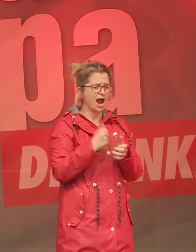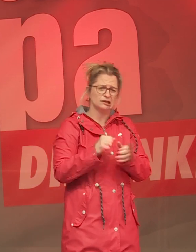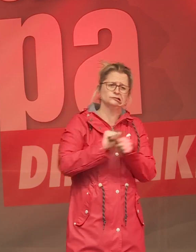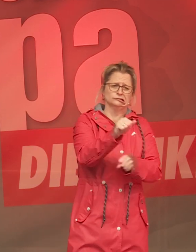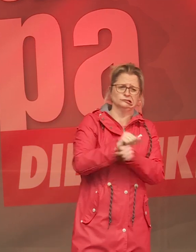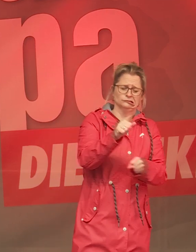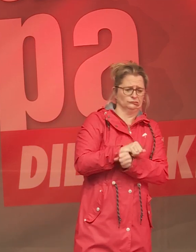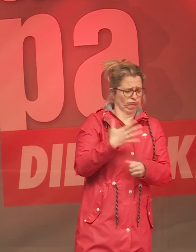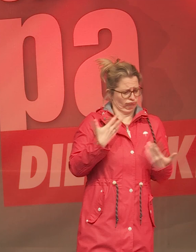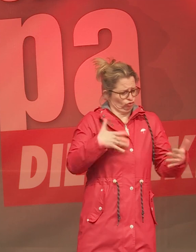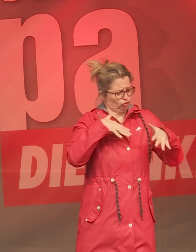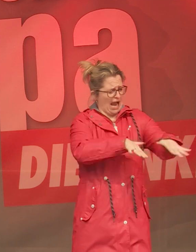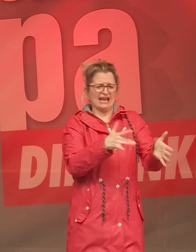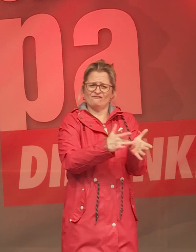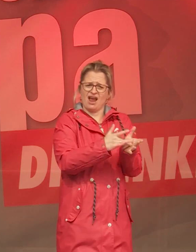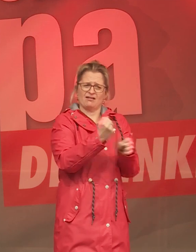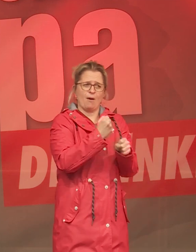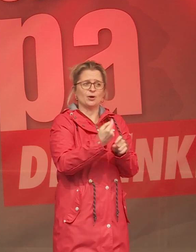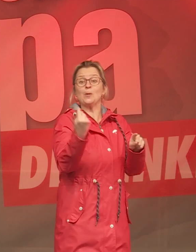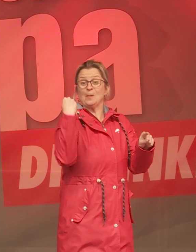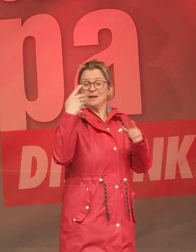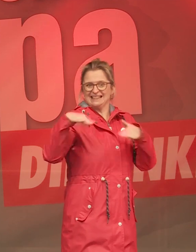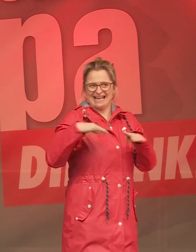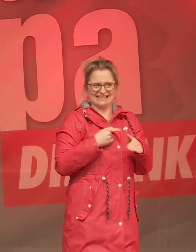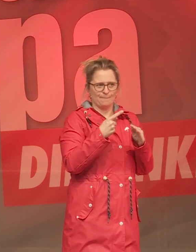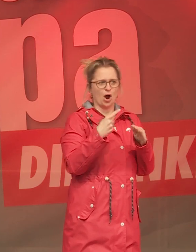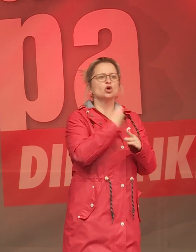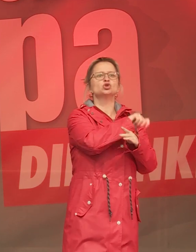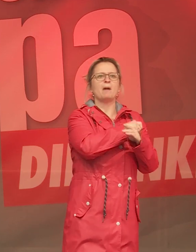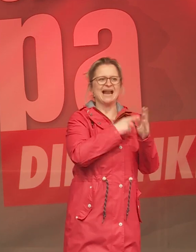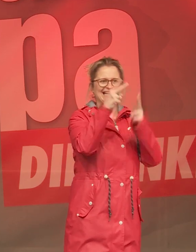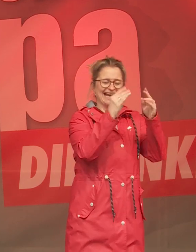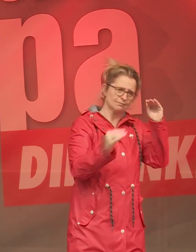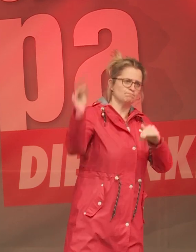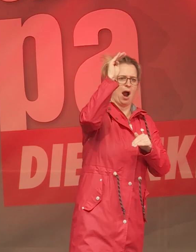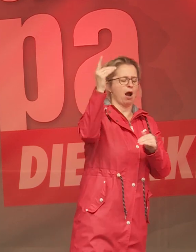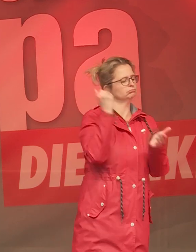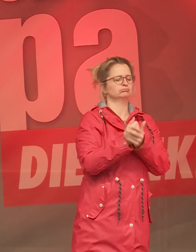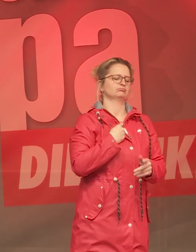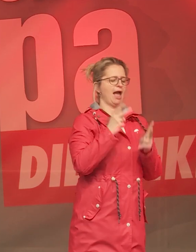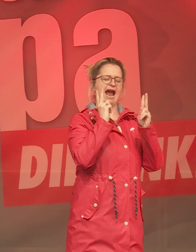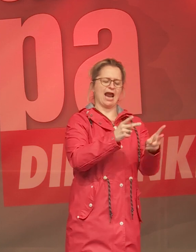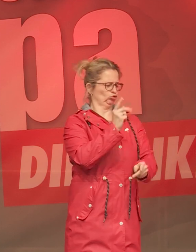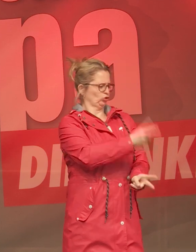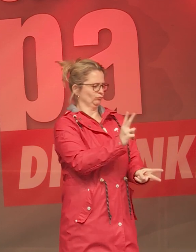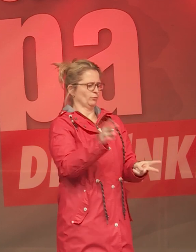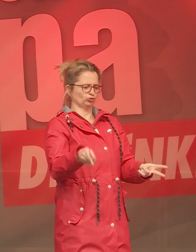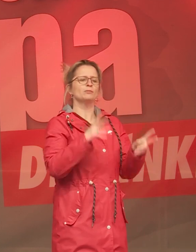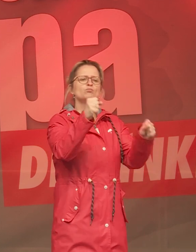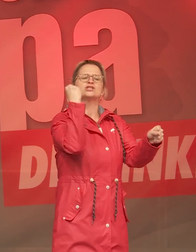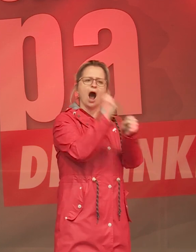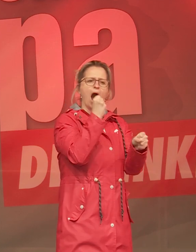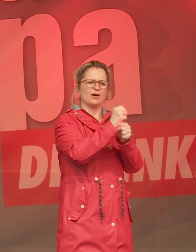Jobs gestreikt. Und jetzt im Dezember hat ihnen das oberste spanische Gericht recht gegeben. Coca-Cola muss denen ihre Arbeit zurückgeben oder muss sie